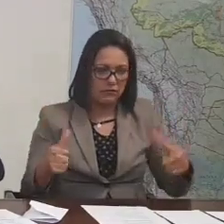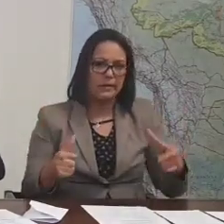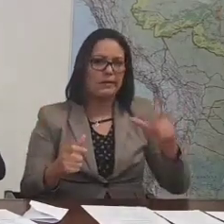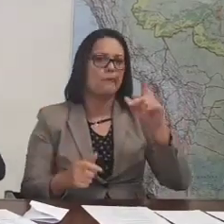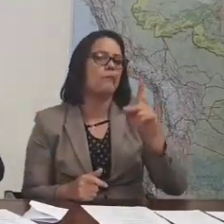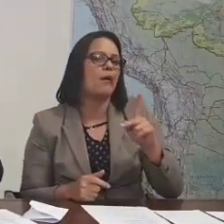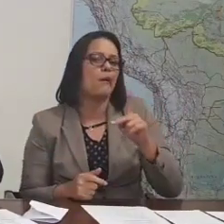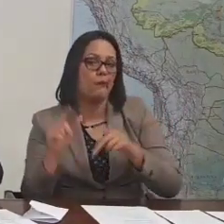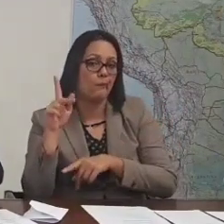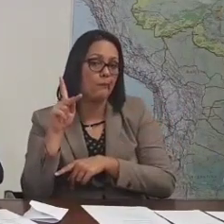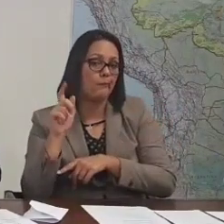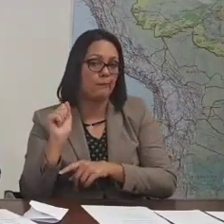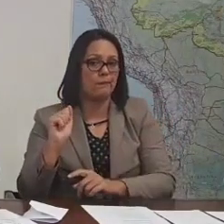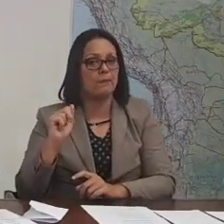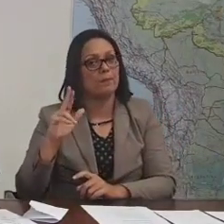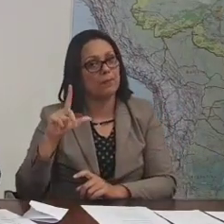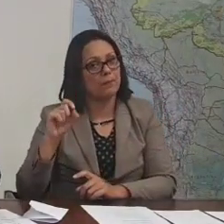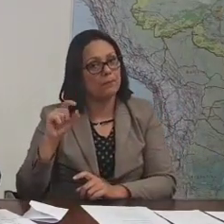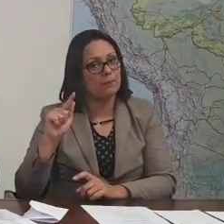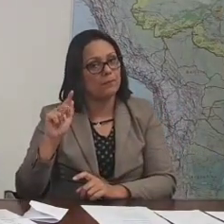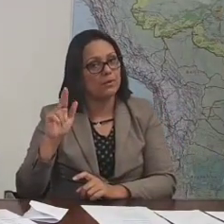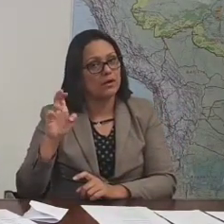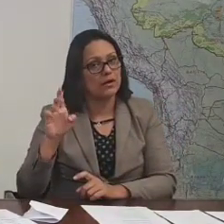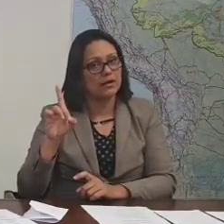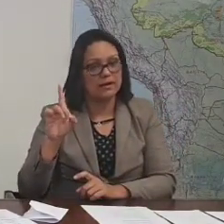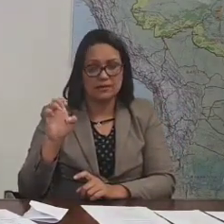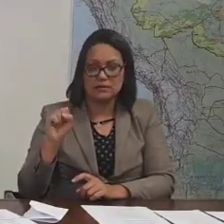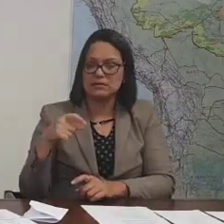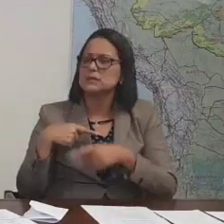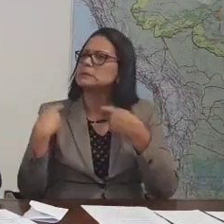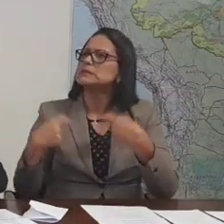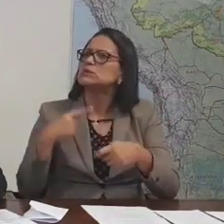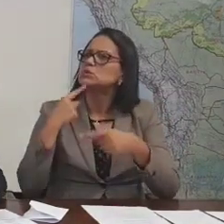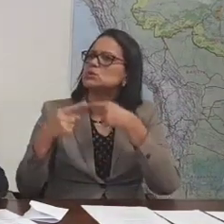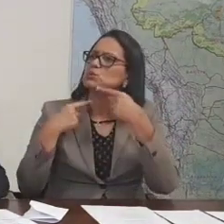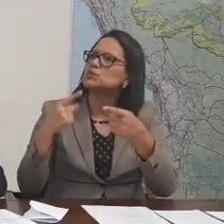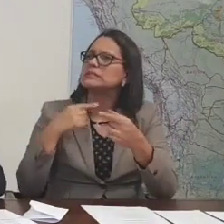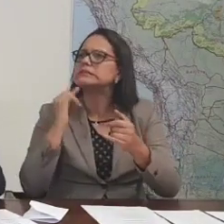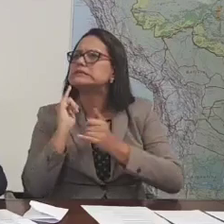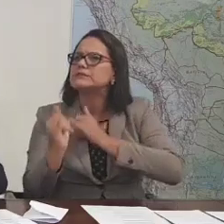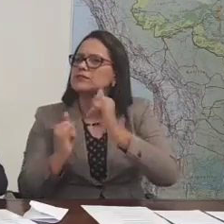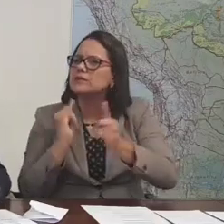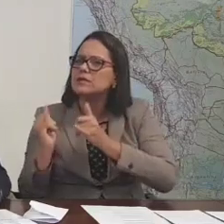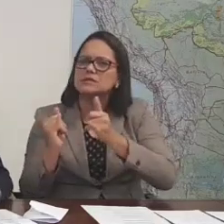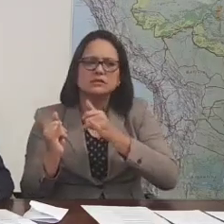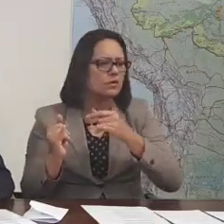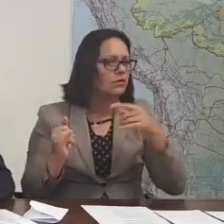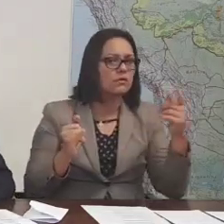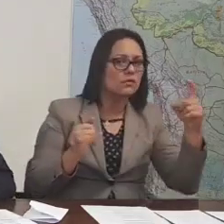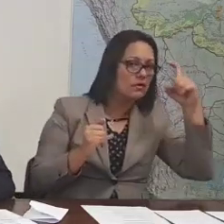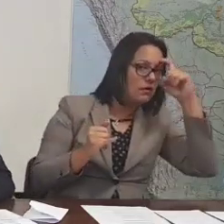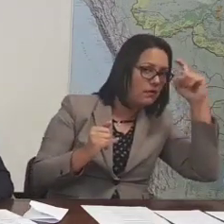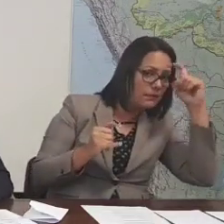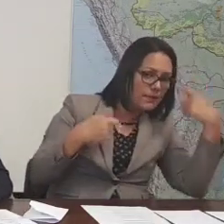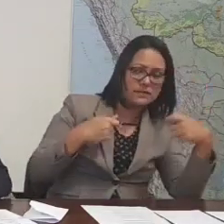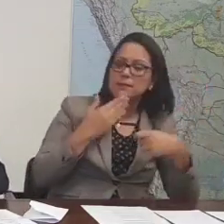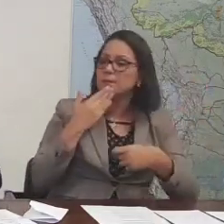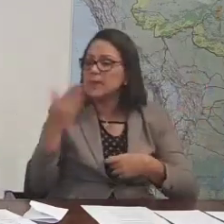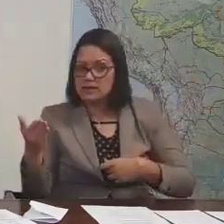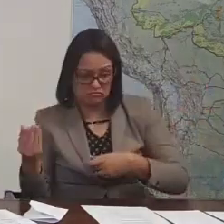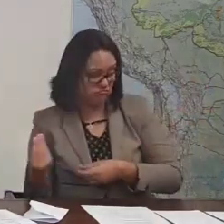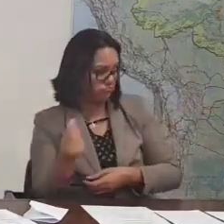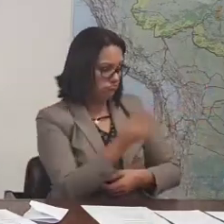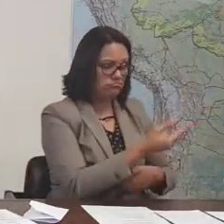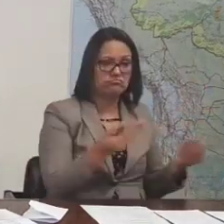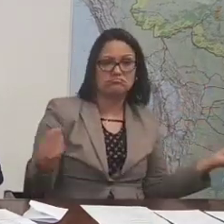vai ser uma pessoa que em precisão de dados lá na justiça não vai fornecer, vai fornecer sem problema nenhum. Agora,